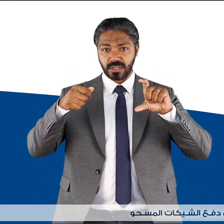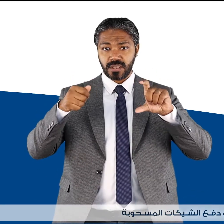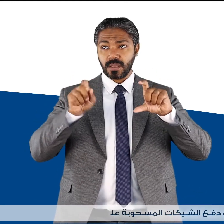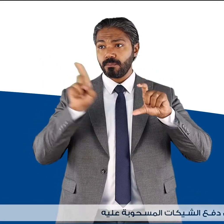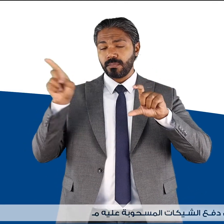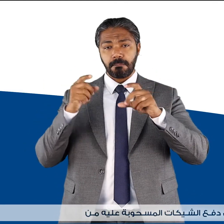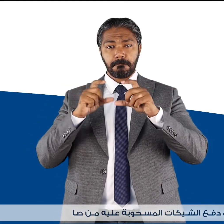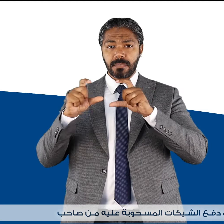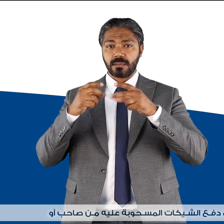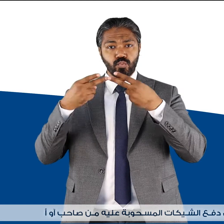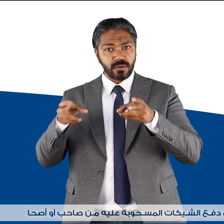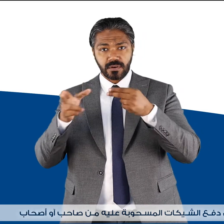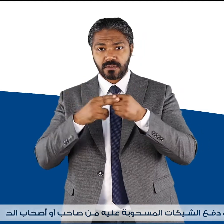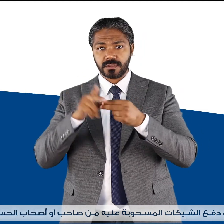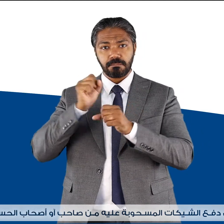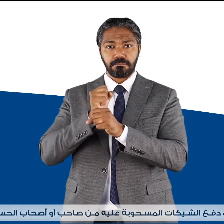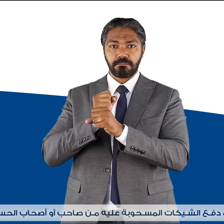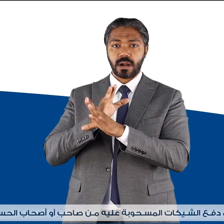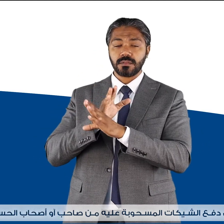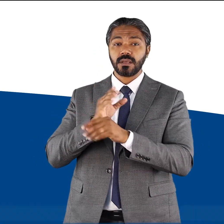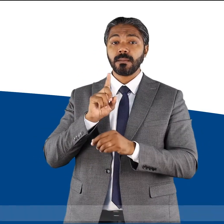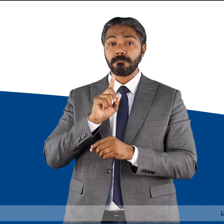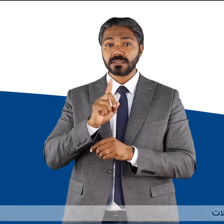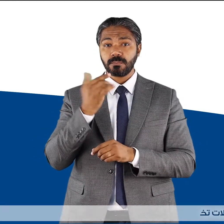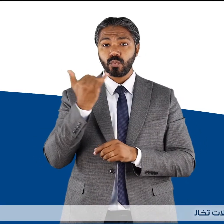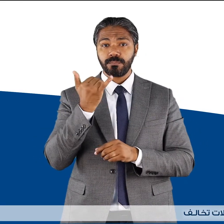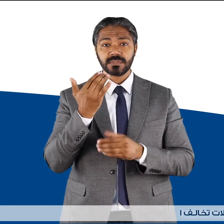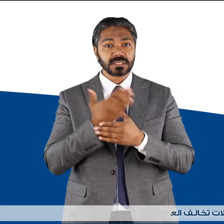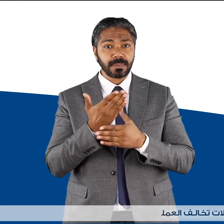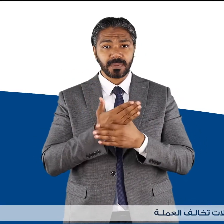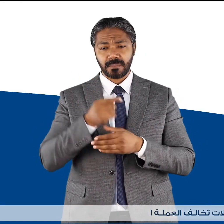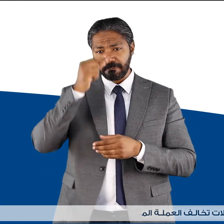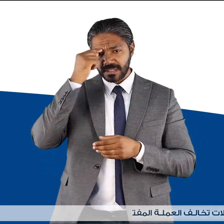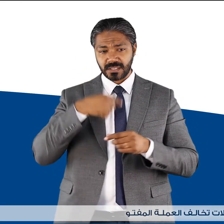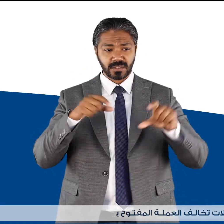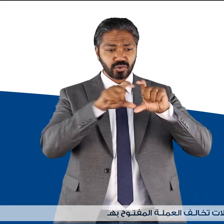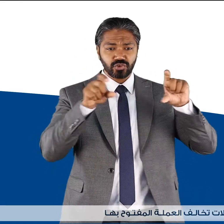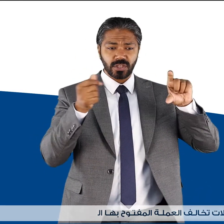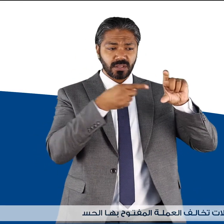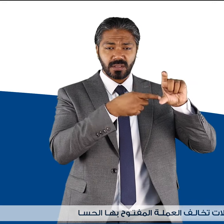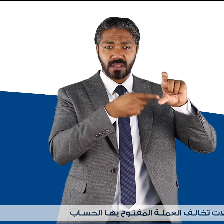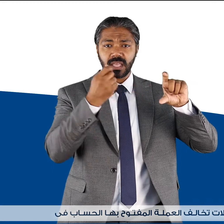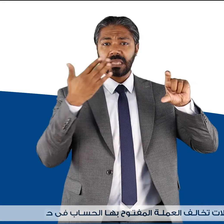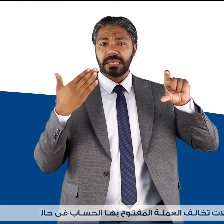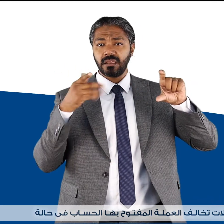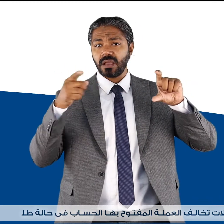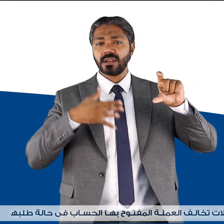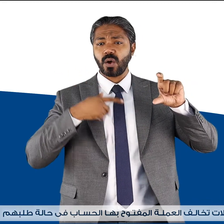من صاحبي أو أصحاب الحساب بعملات تخالف العملة المفتوح بها الحساب في حالة طلبهم